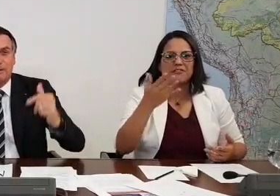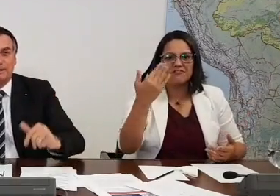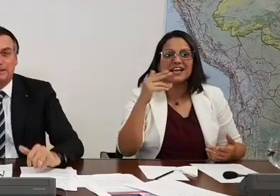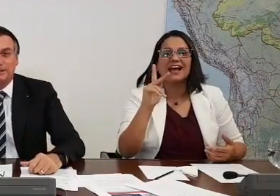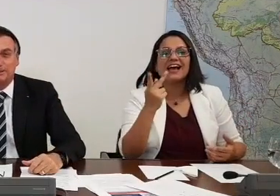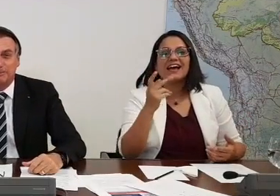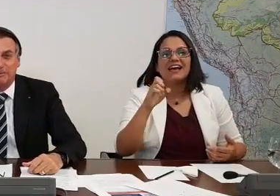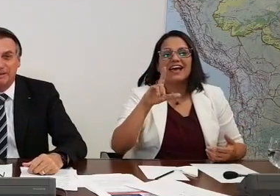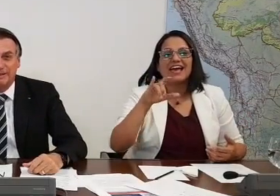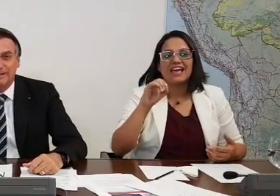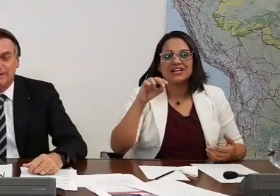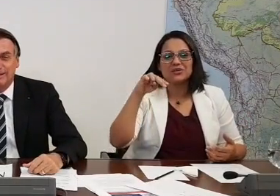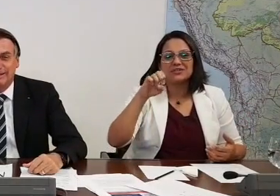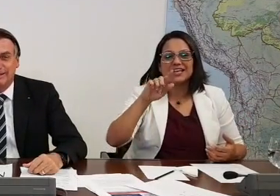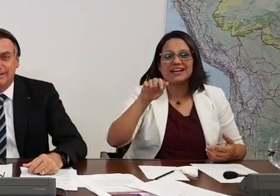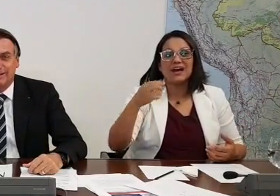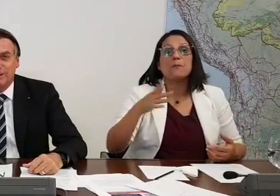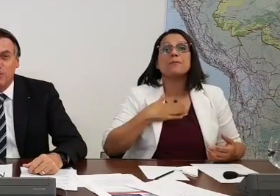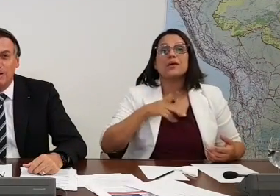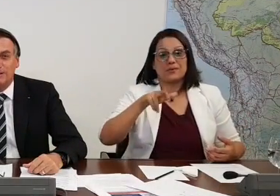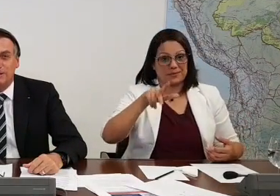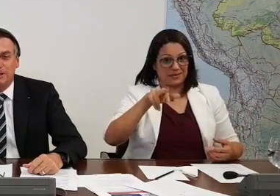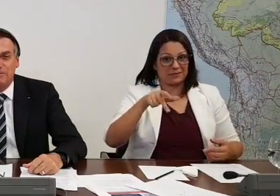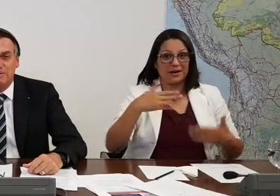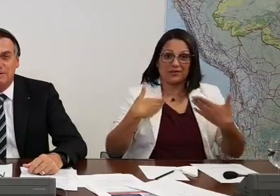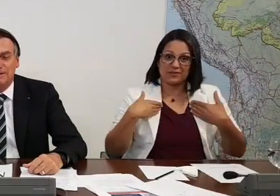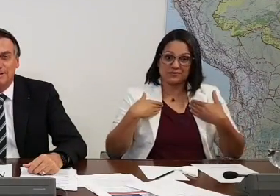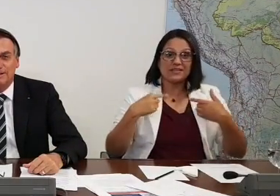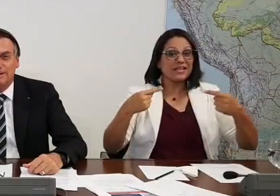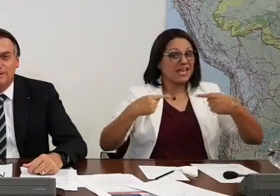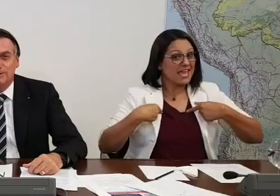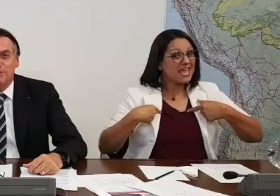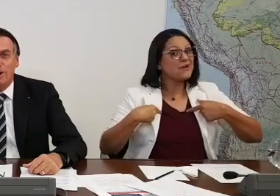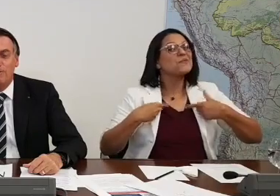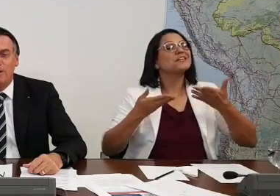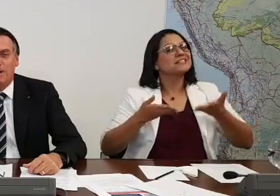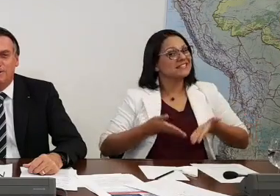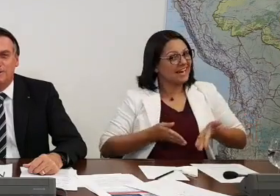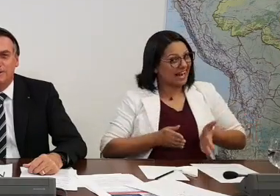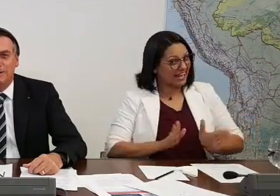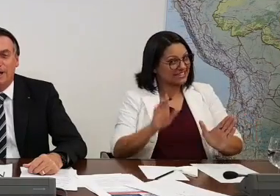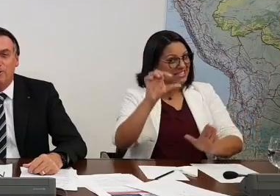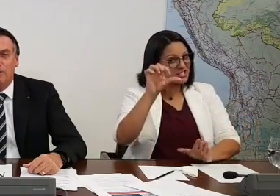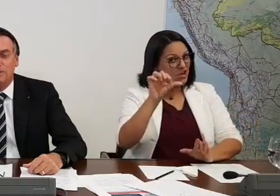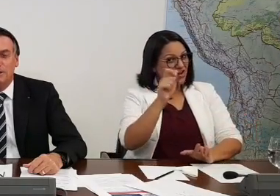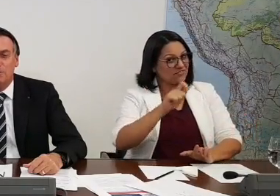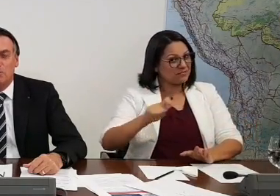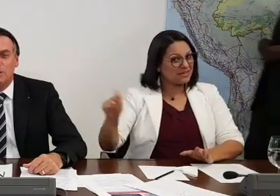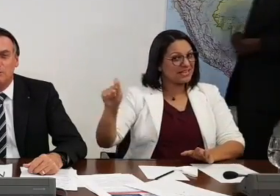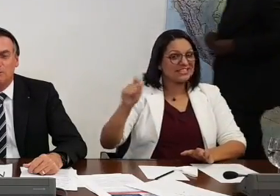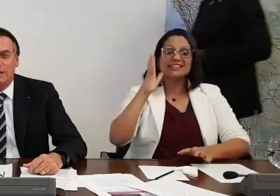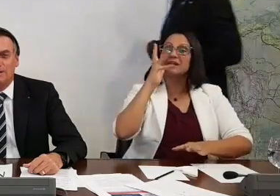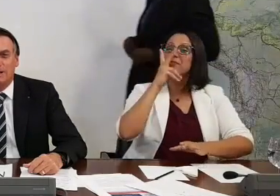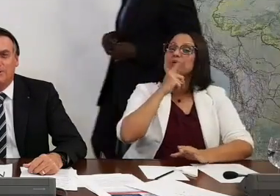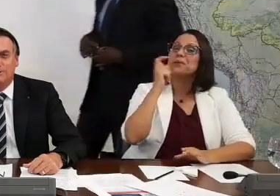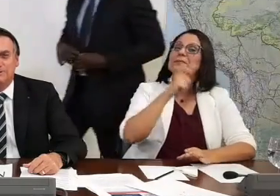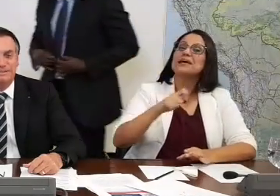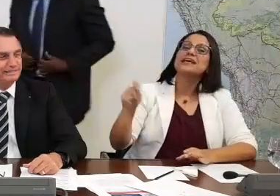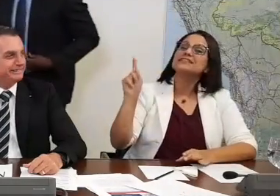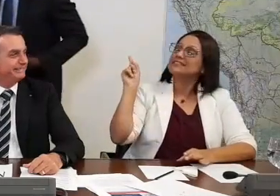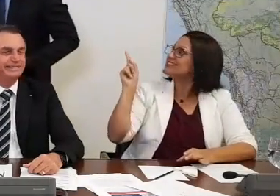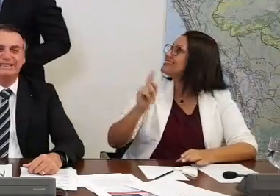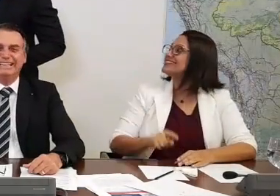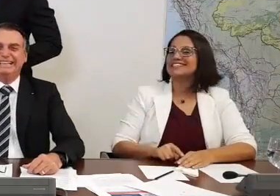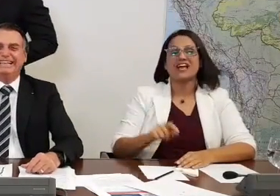aqui, Nego, fica parecido atrás aqui, pô. Eu nasci de nove meses. Hélio, você demorou quantos meses pra nascer, Hélio?